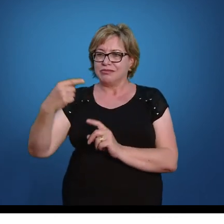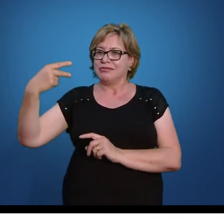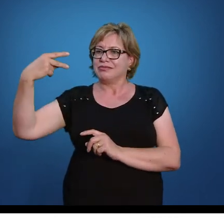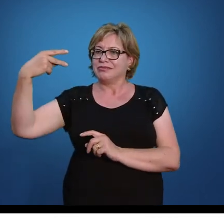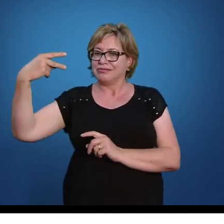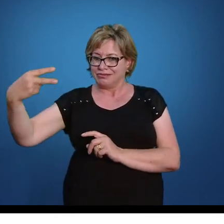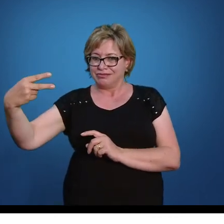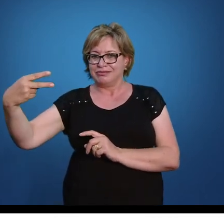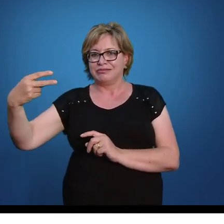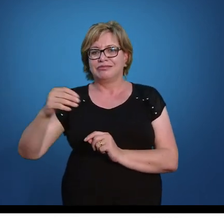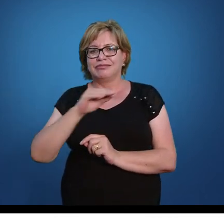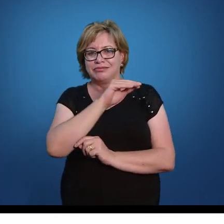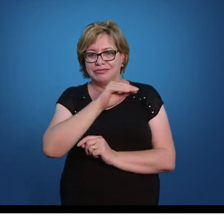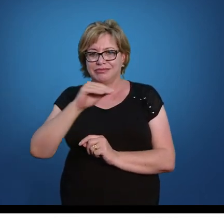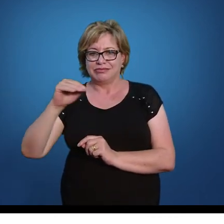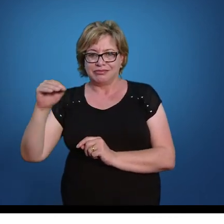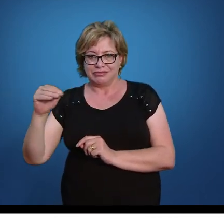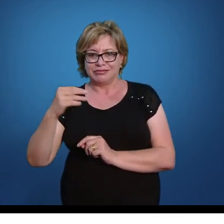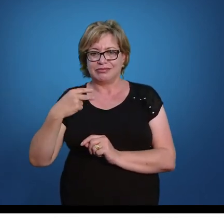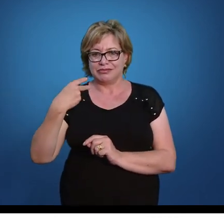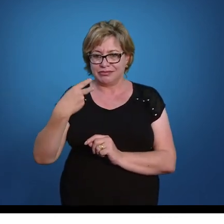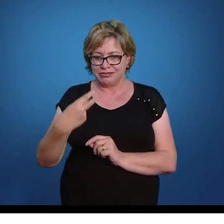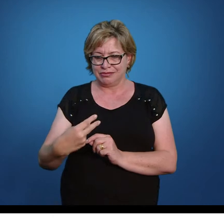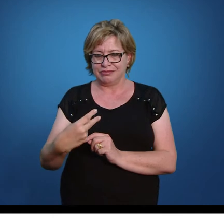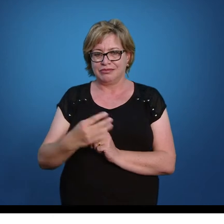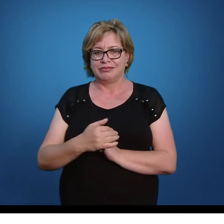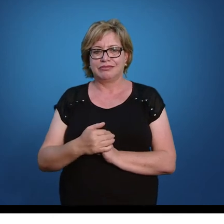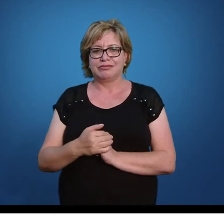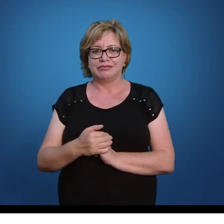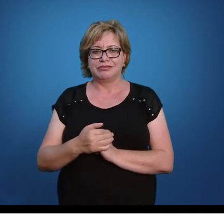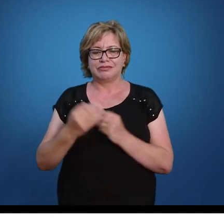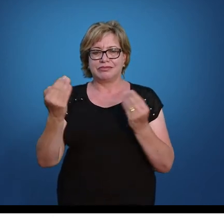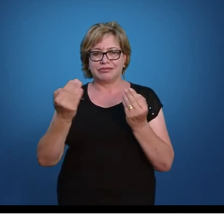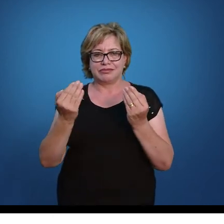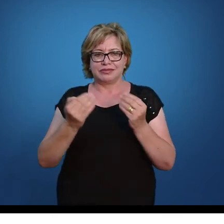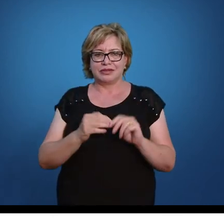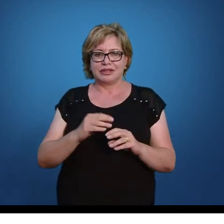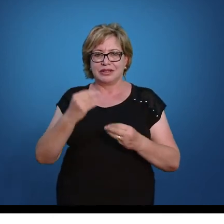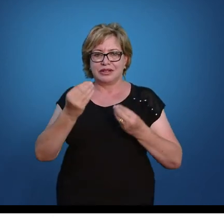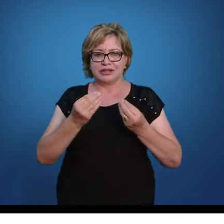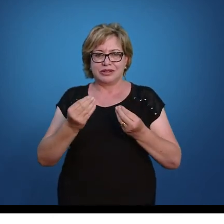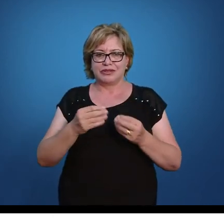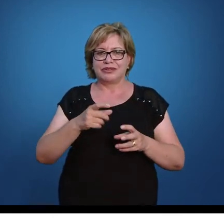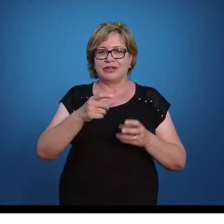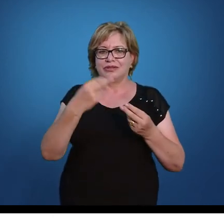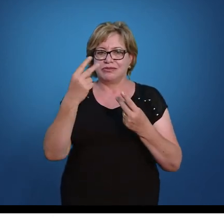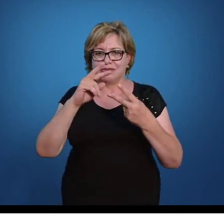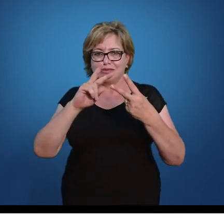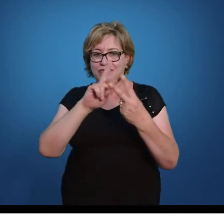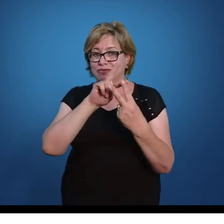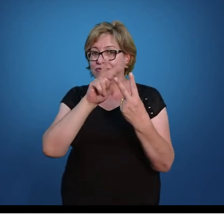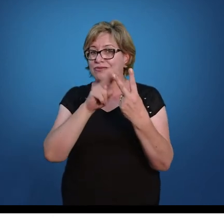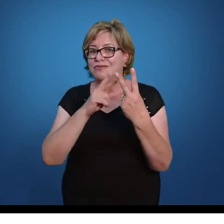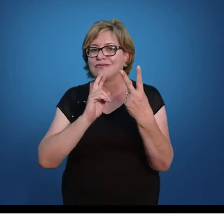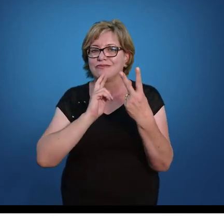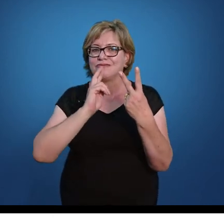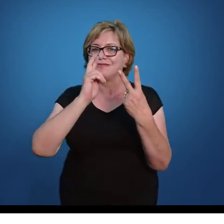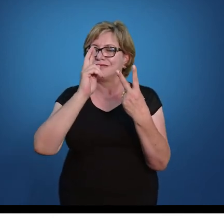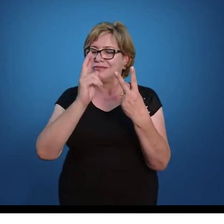2. E isso dividido por 2. Aqui vai gerar para a gente duas respostas.